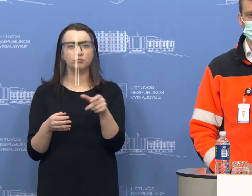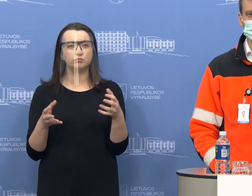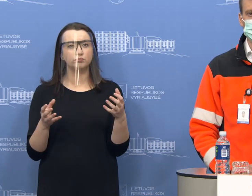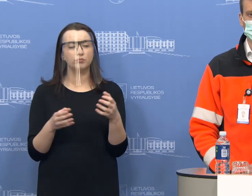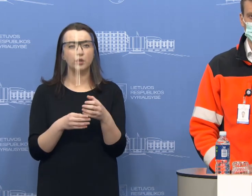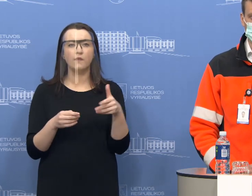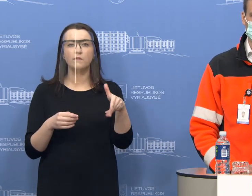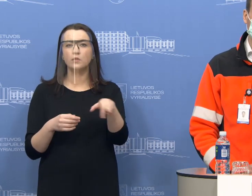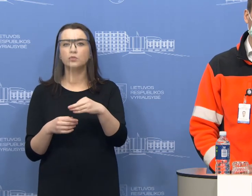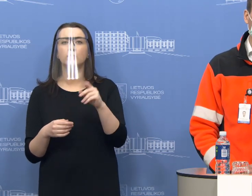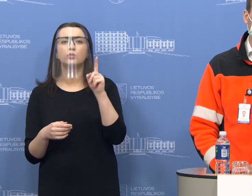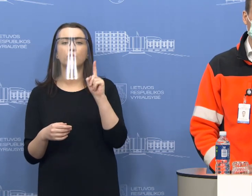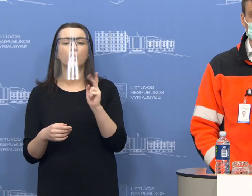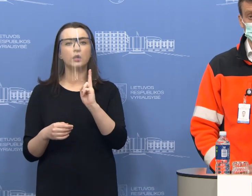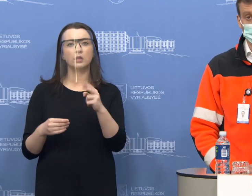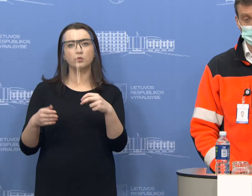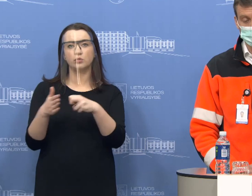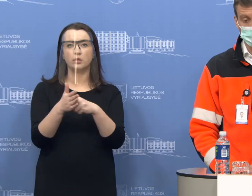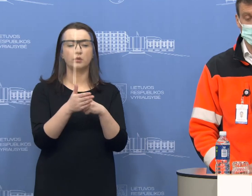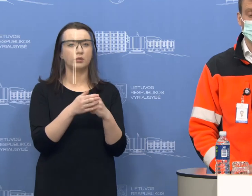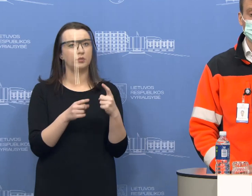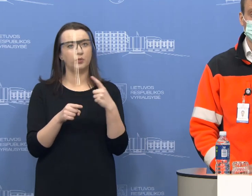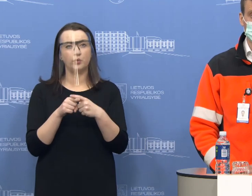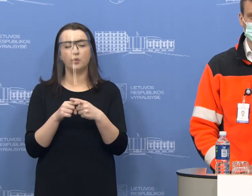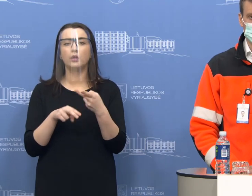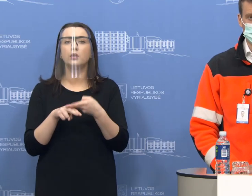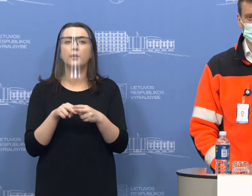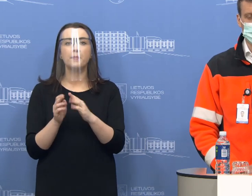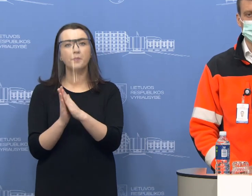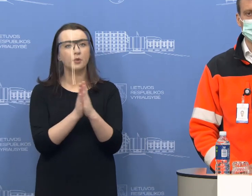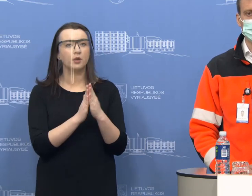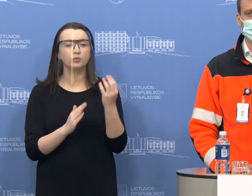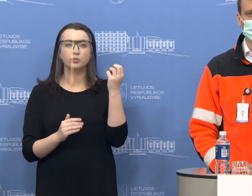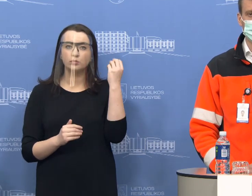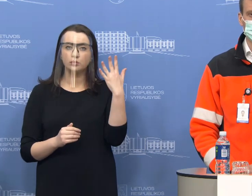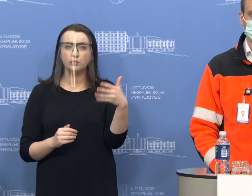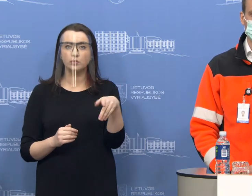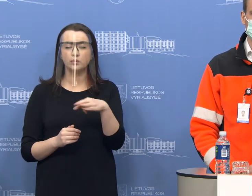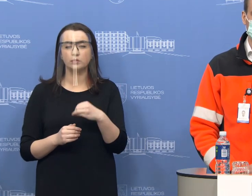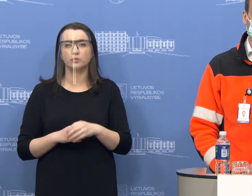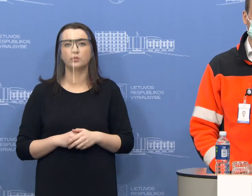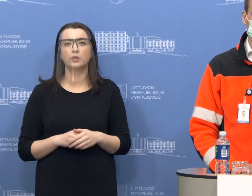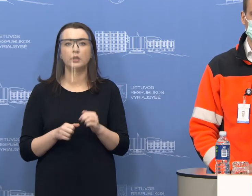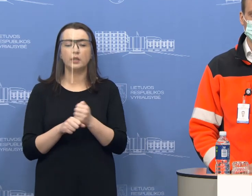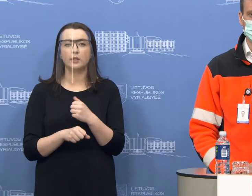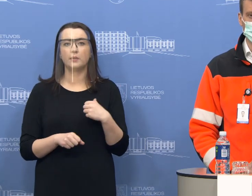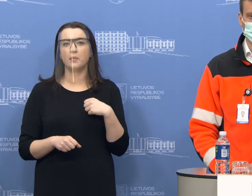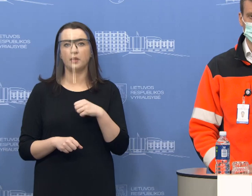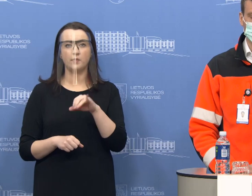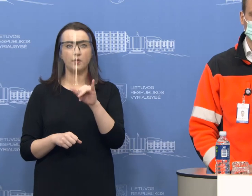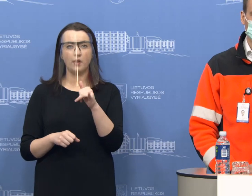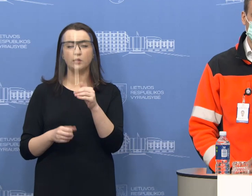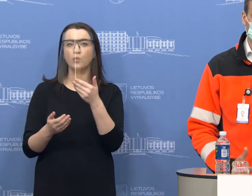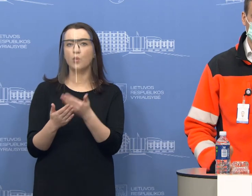suregistruoti visų norinčių vien dėl to, kad jie nori, negalime. Todėl prašome tą suprasti ir įvertinti konsultantų